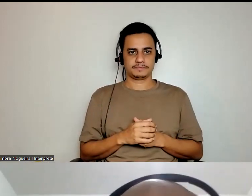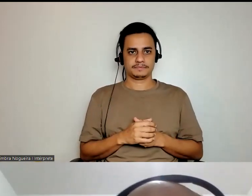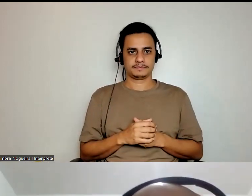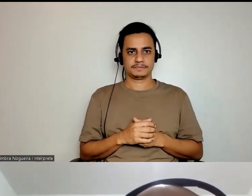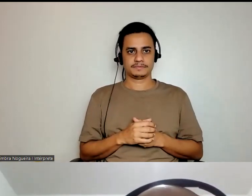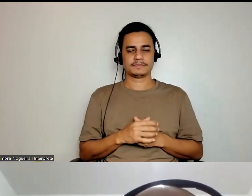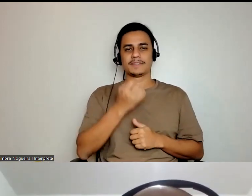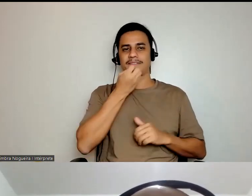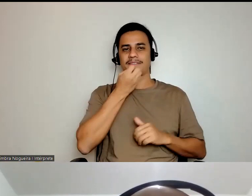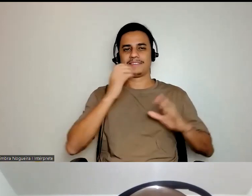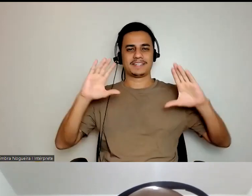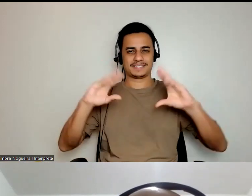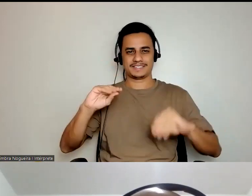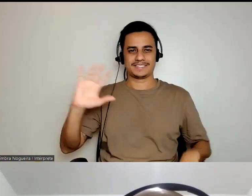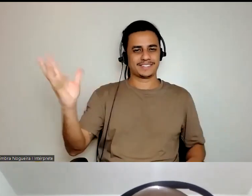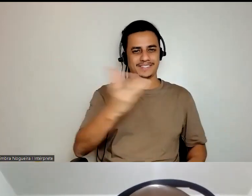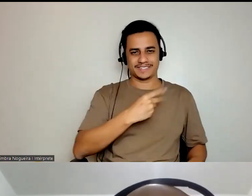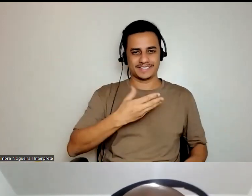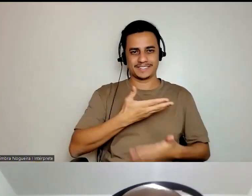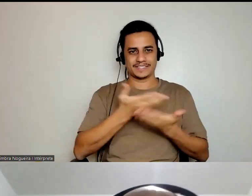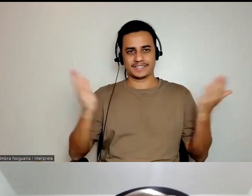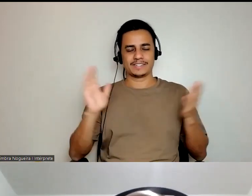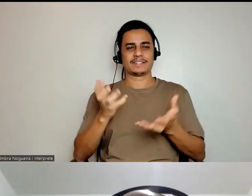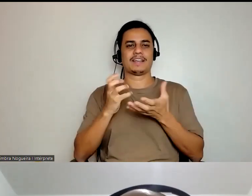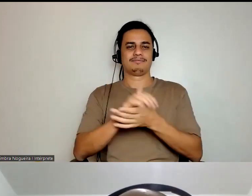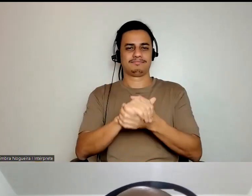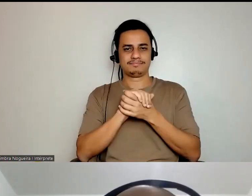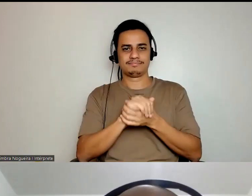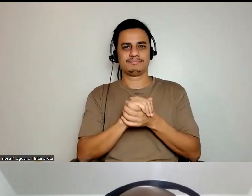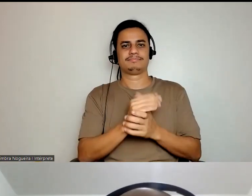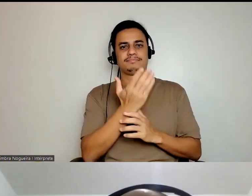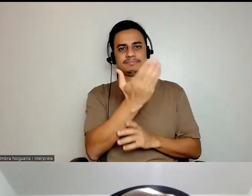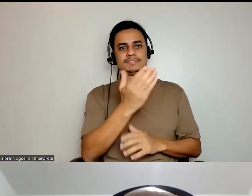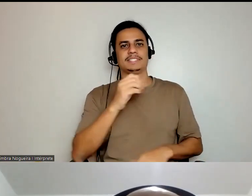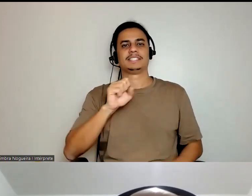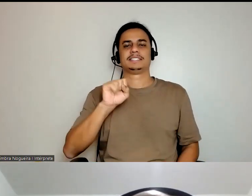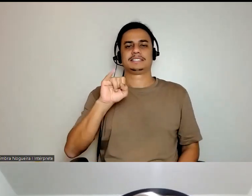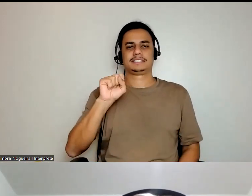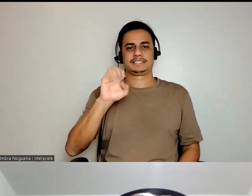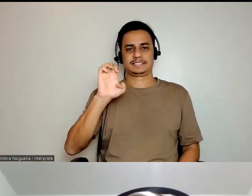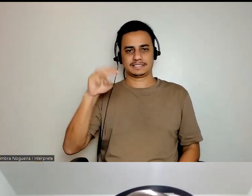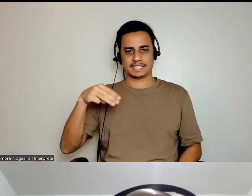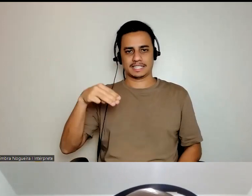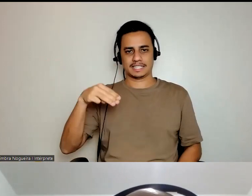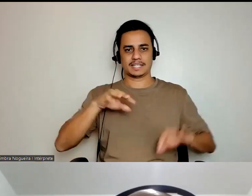Boa noite a todos, a todas. Gostaria de saudar ao CISEM pela organização do evento.